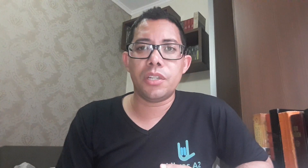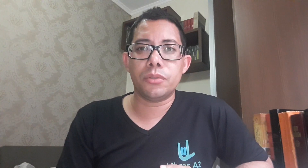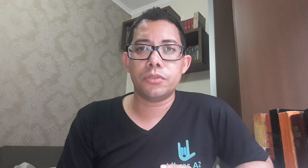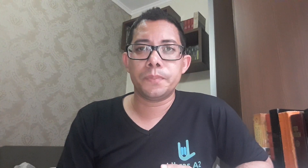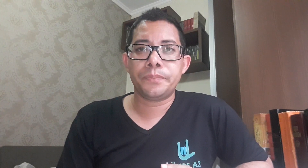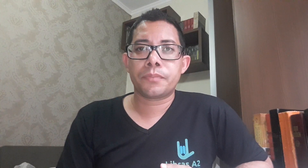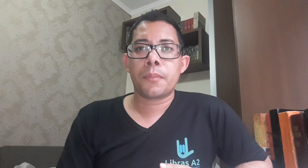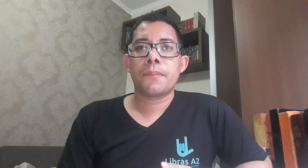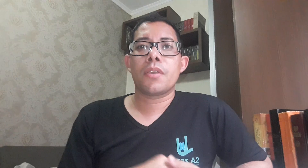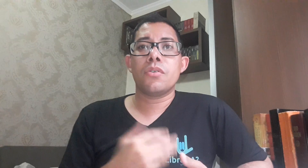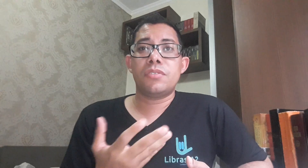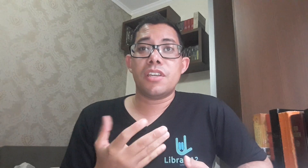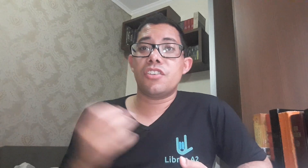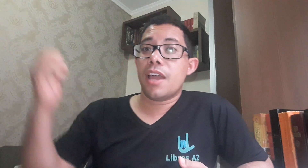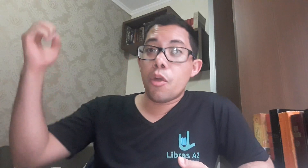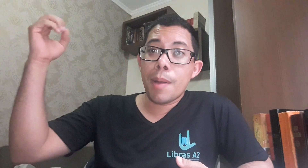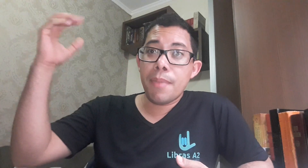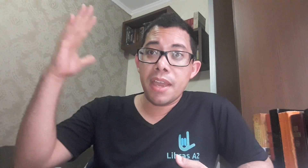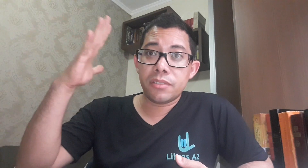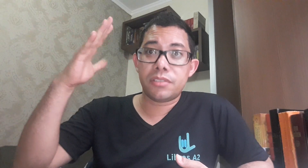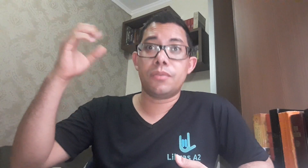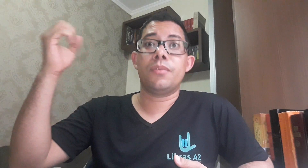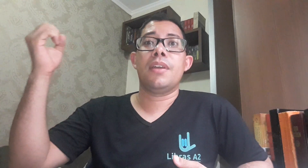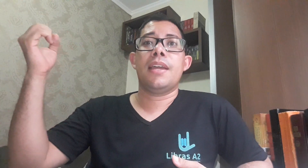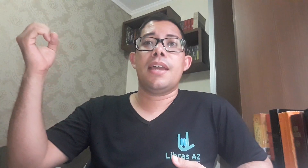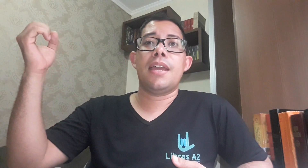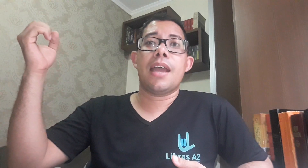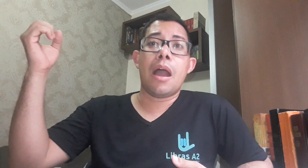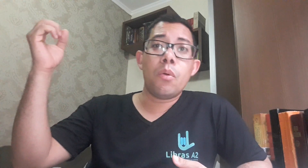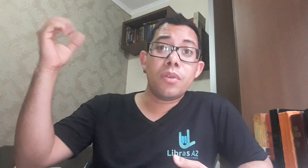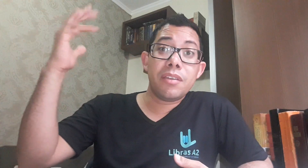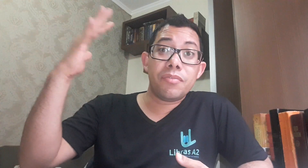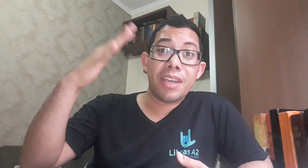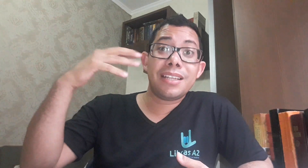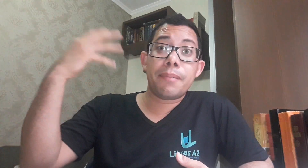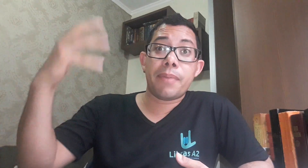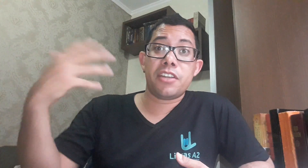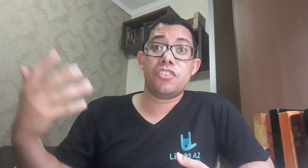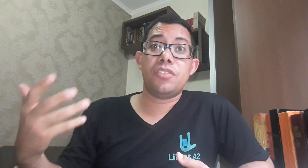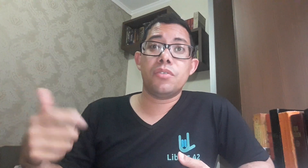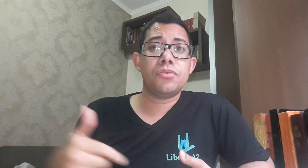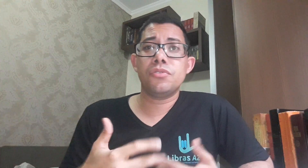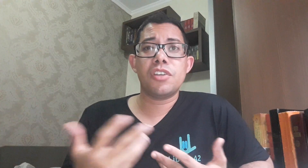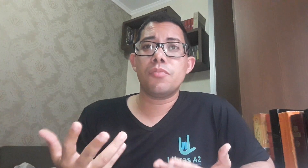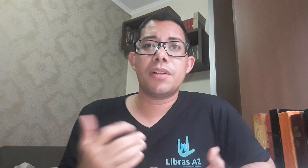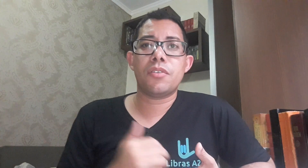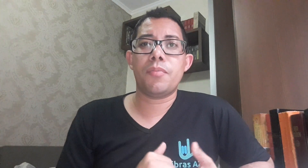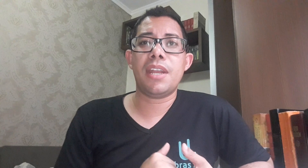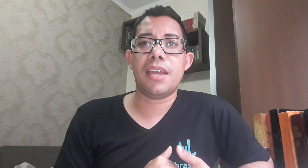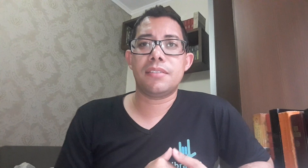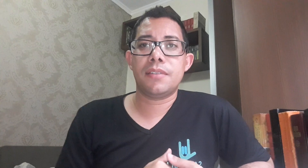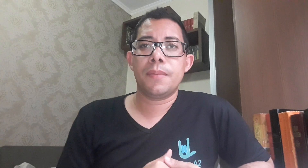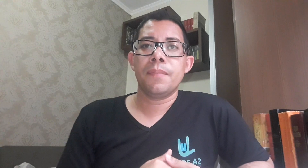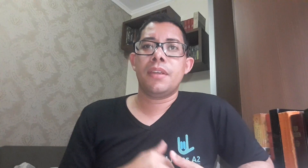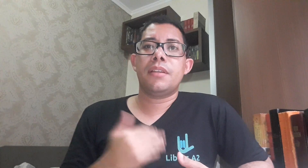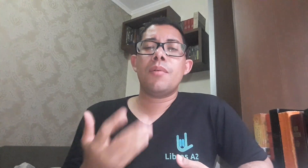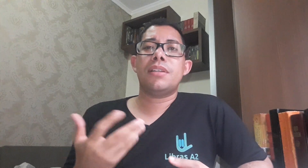Deus. Ou seja, é uma bênção, algo que vem da parte de Deus que o ser humano não merece. Então a